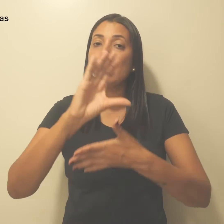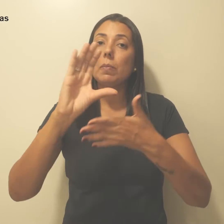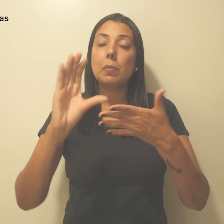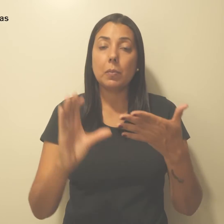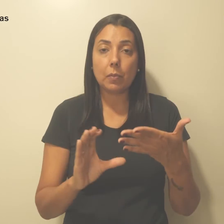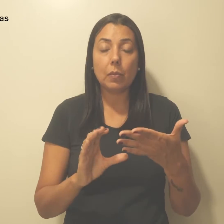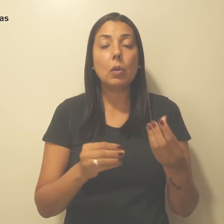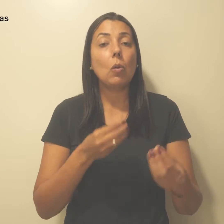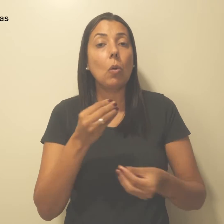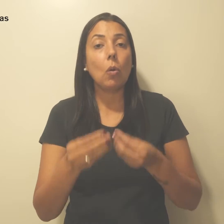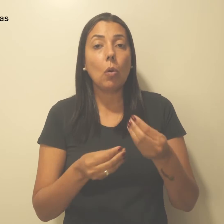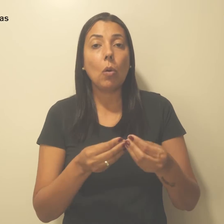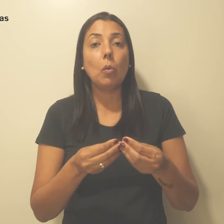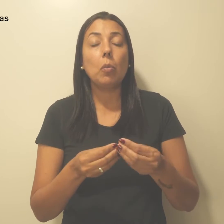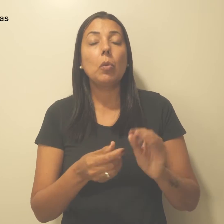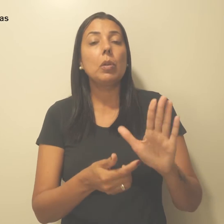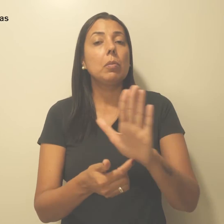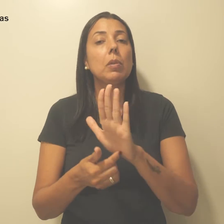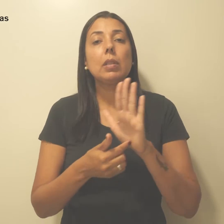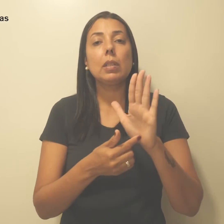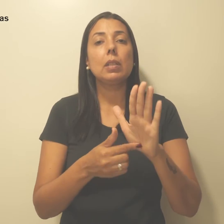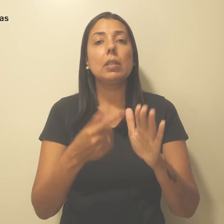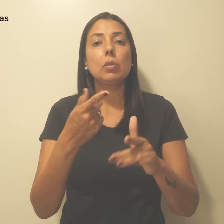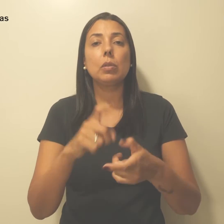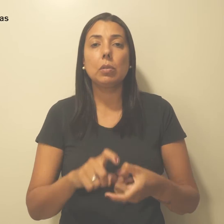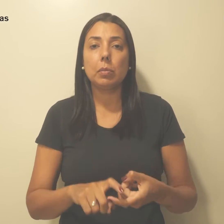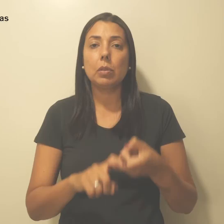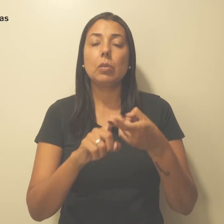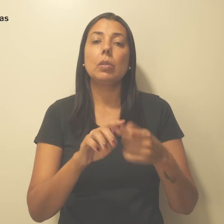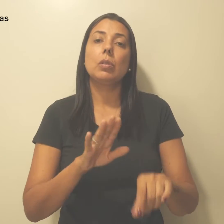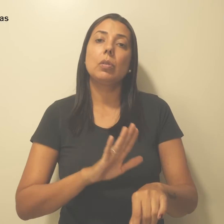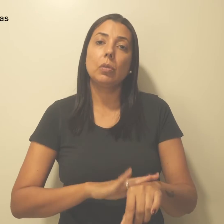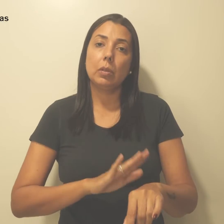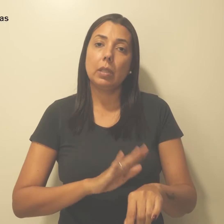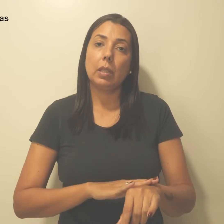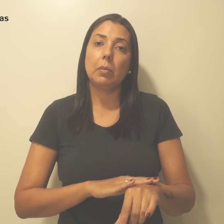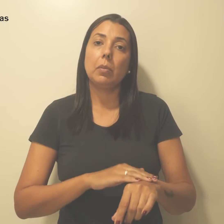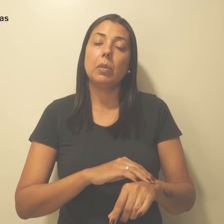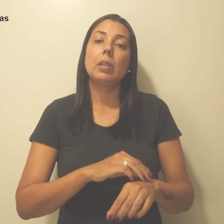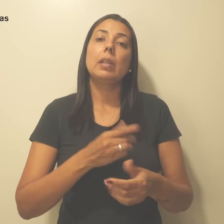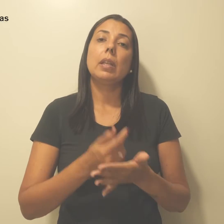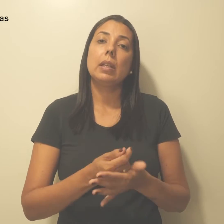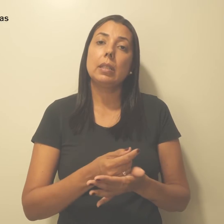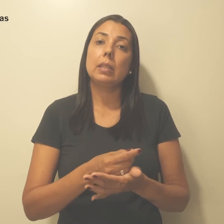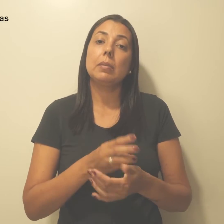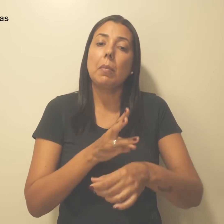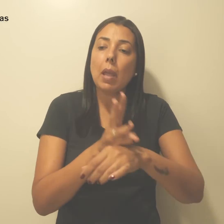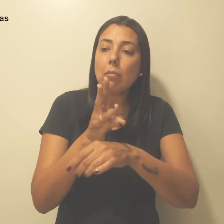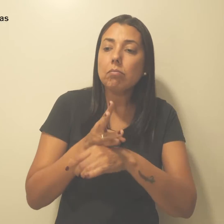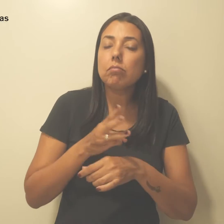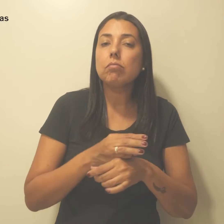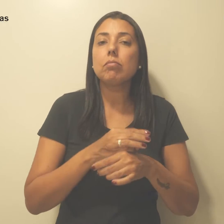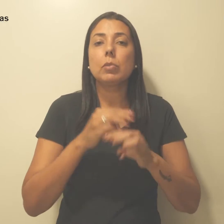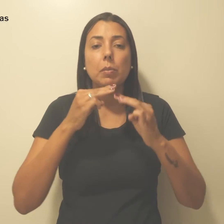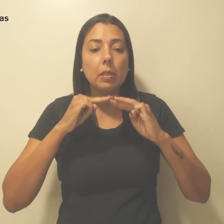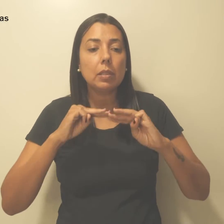como a transparência sobre as suspensões temporárias nas mensagens e sobre a desativação das